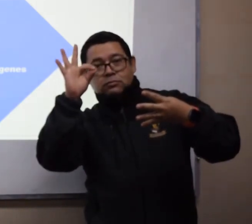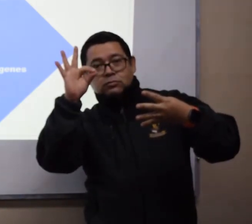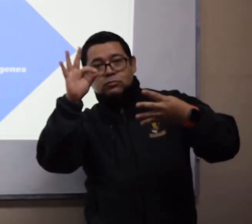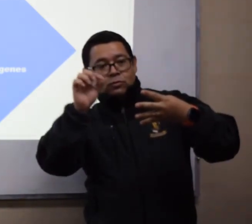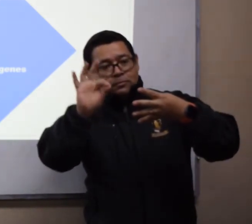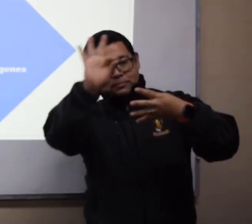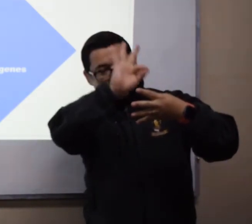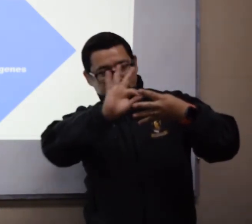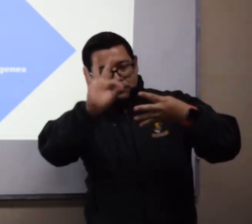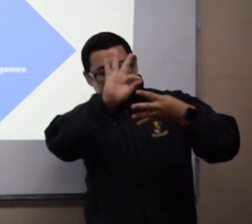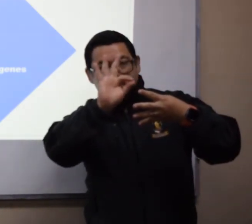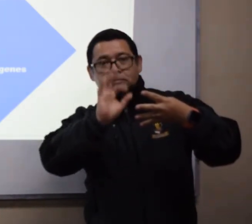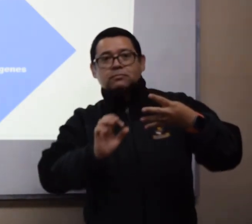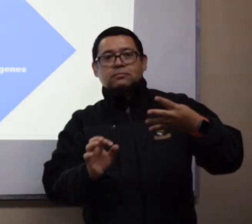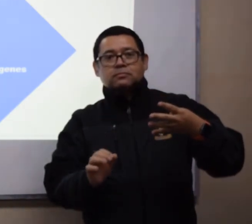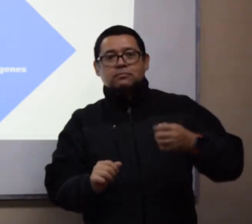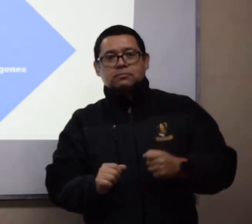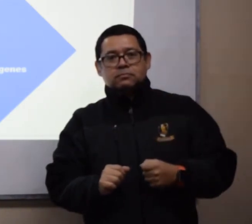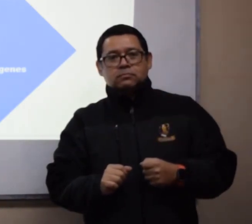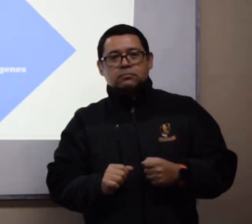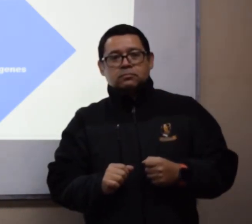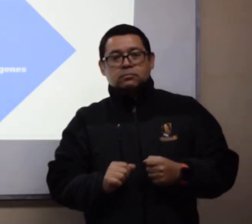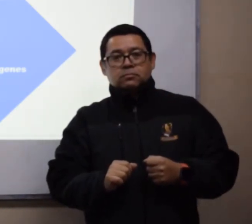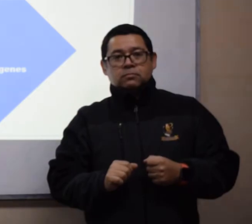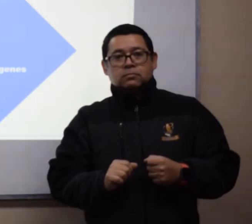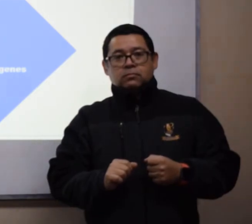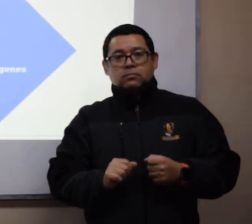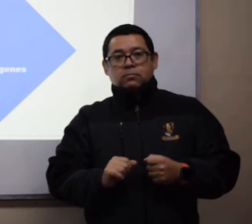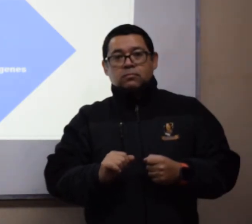y envía la guía por correo o imágenes fotográficas.